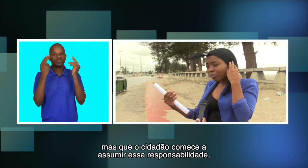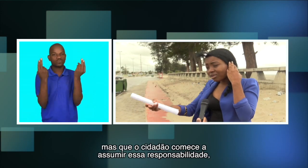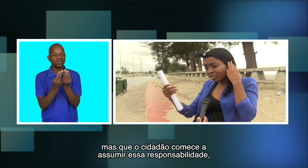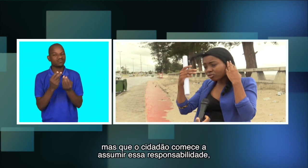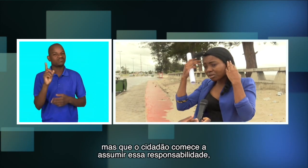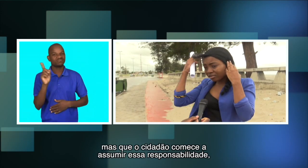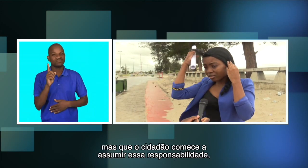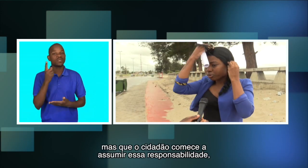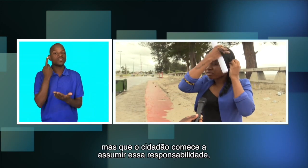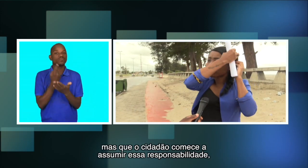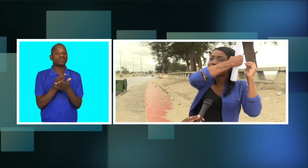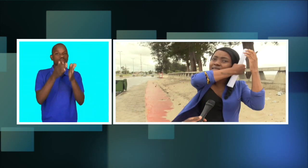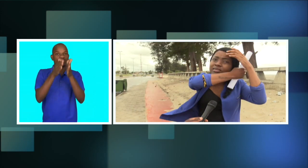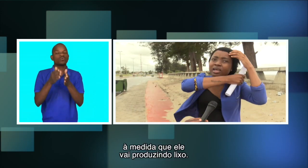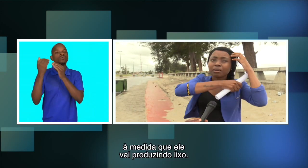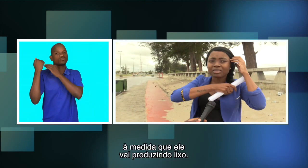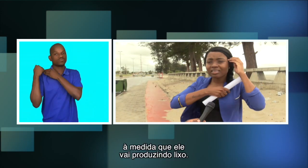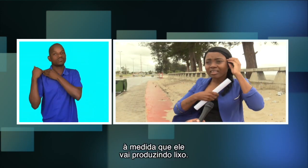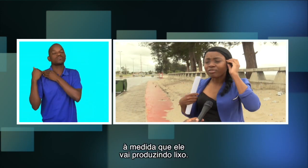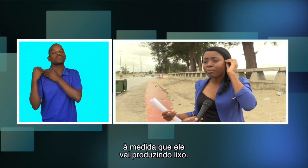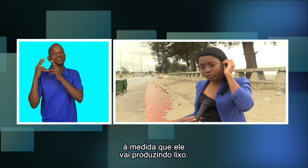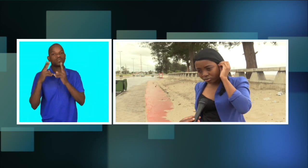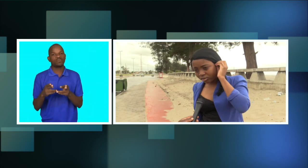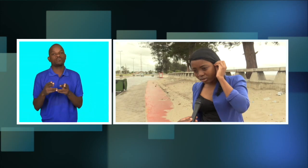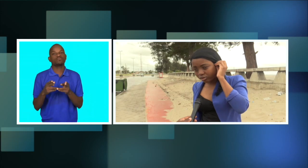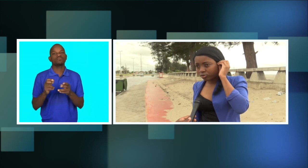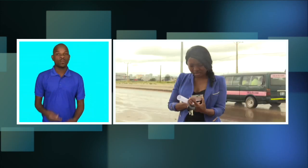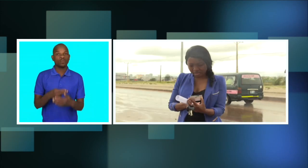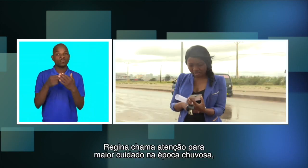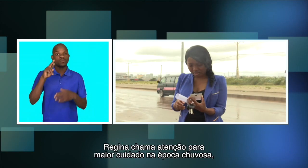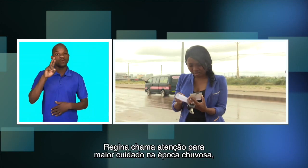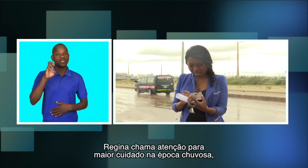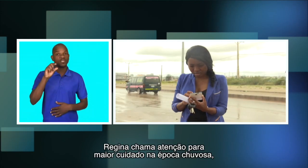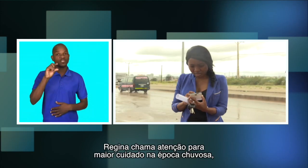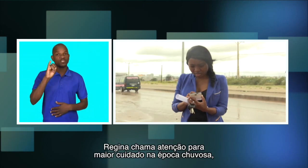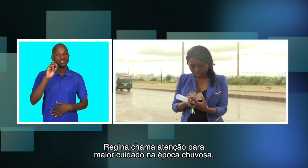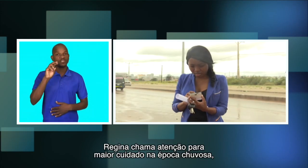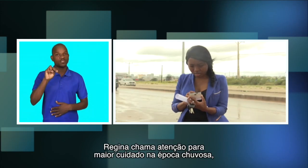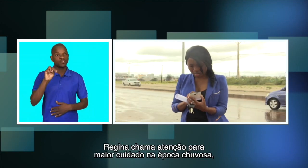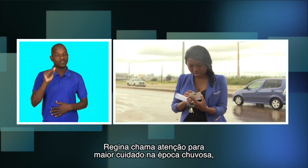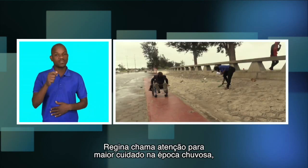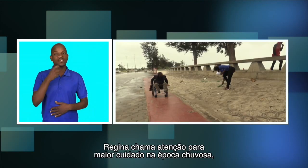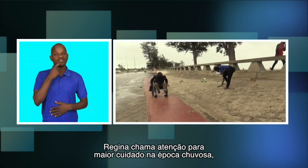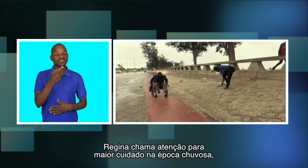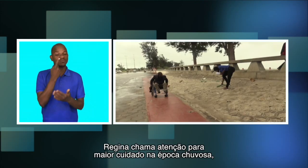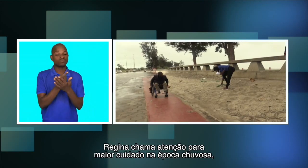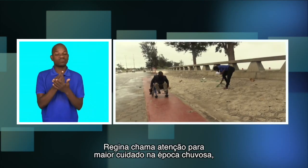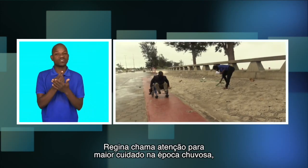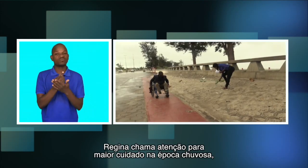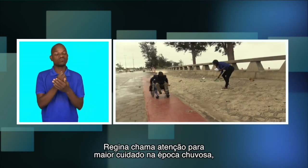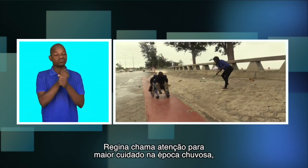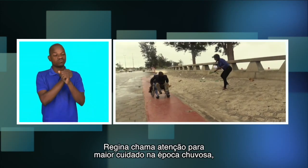cidadão comece a assumir essa responsabilidade à medida que ele vai produzindo o lixo. Regina chama a atenção para maiores